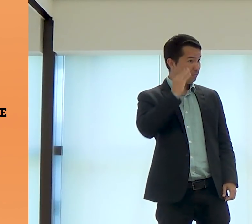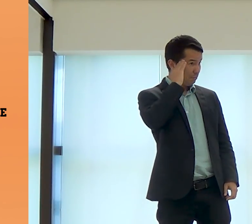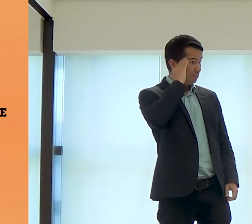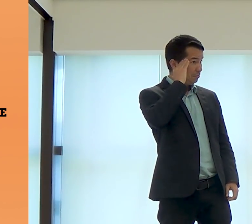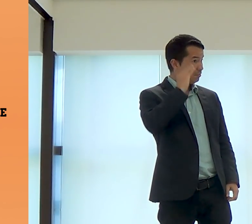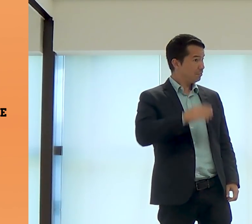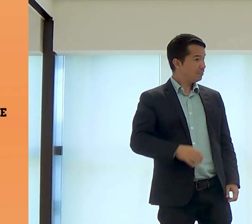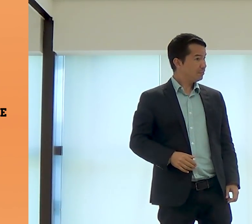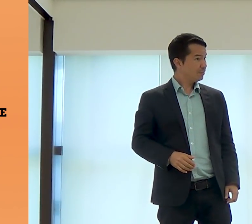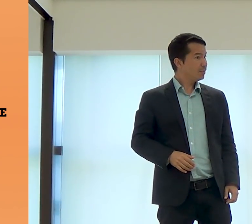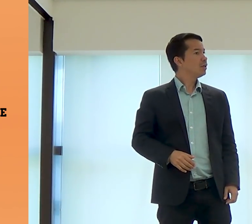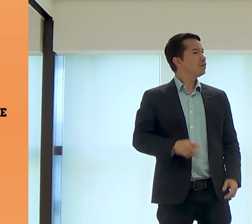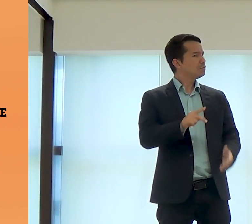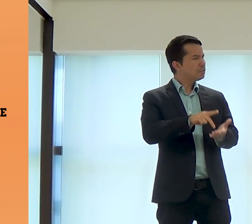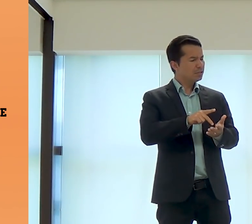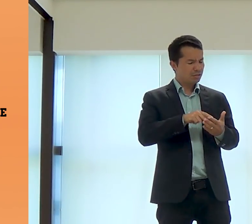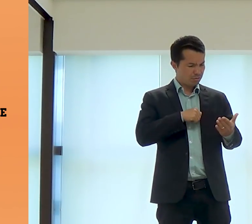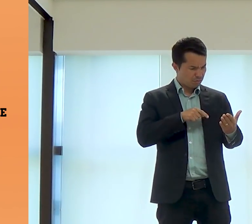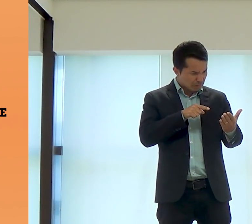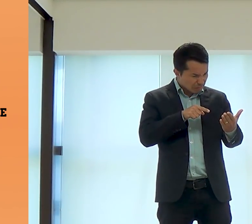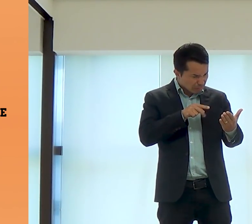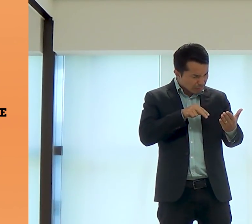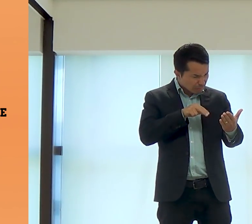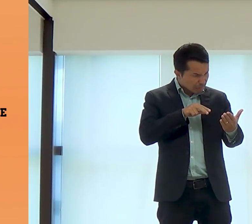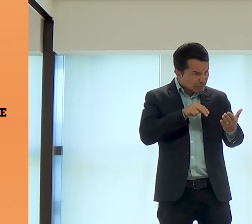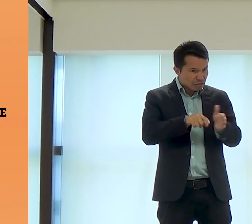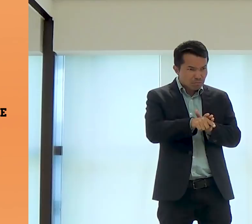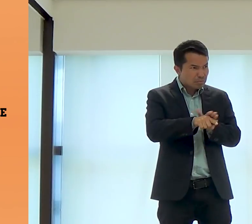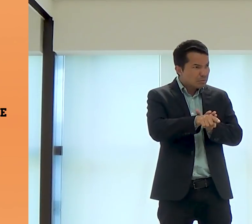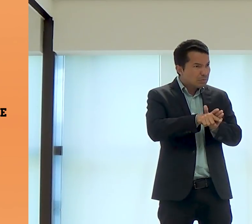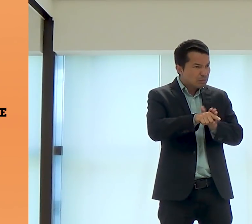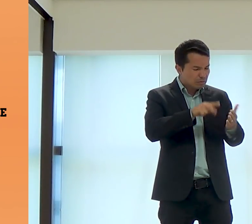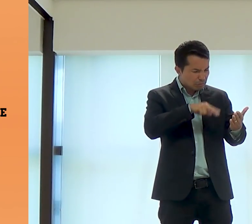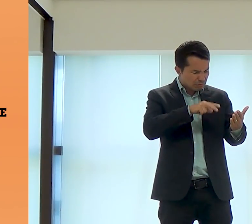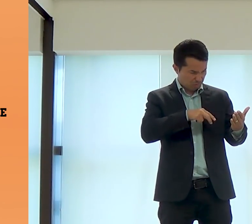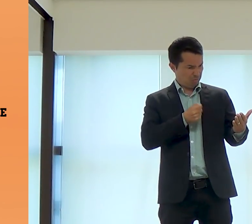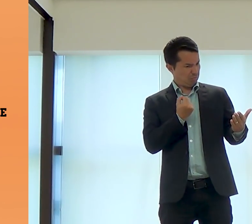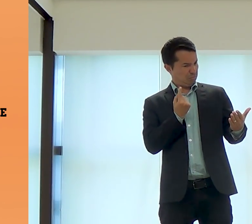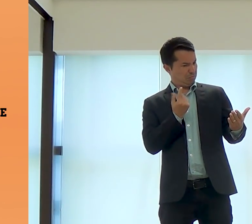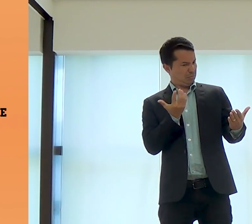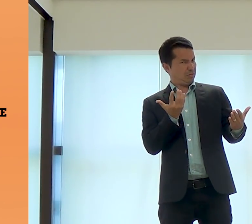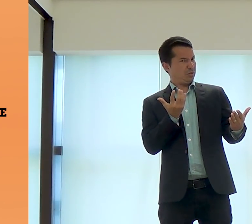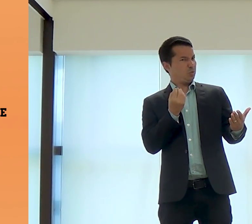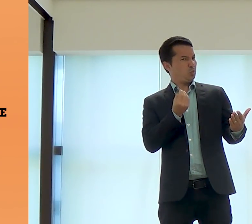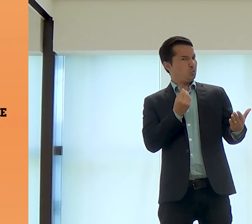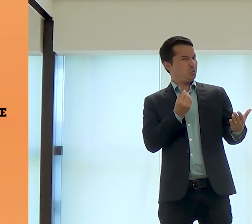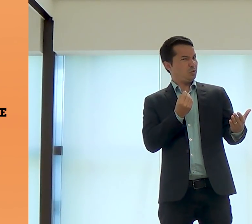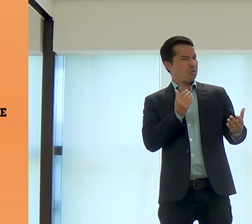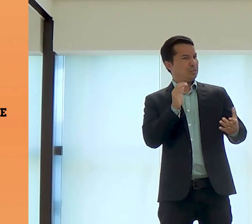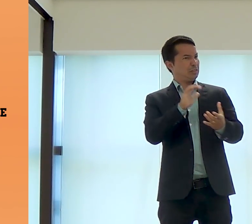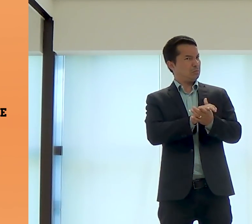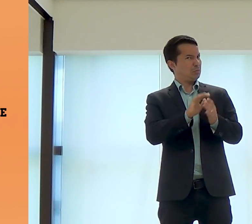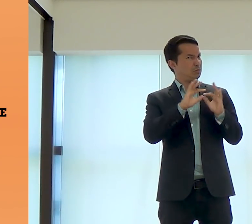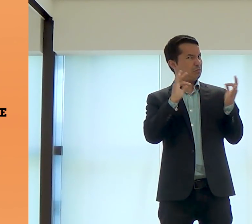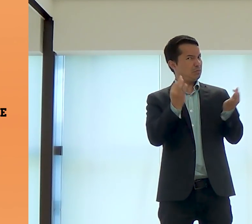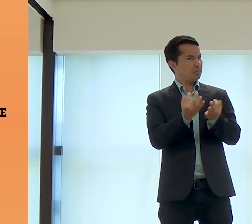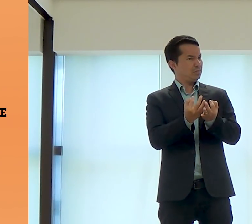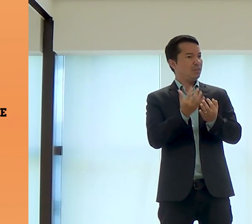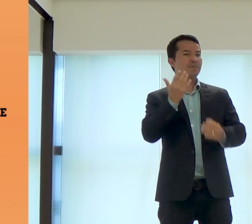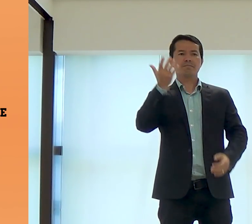Maria. Entendeu? Quando eu li, eu fui pesquisar a respeito e encontrei uma informação